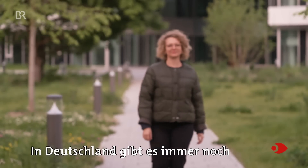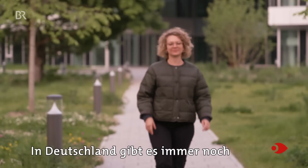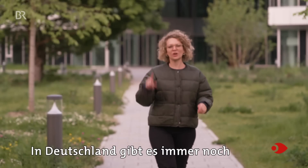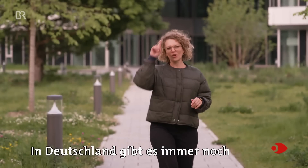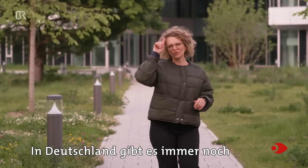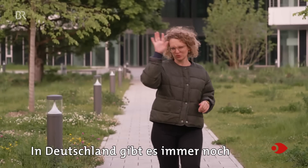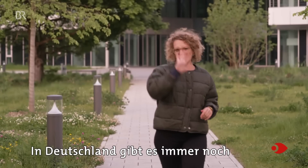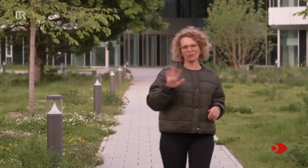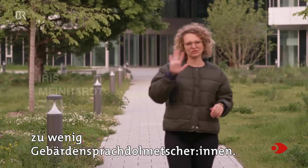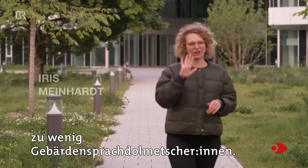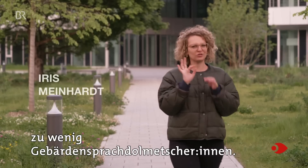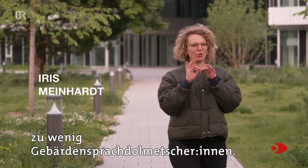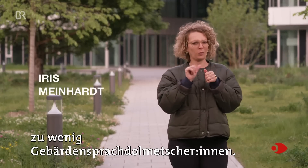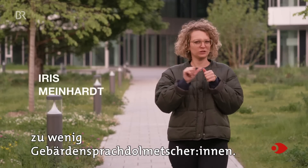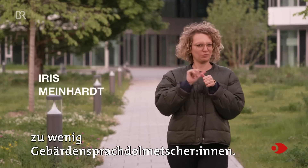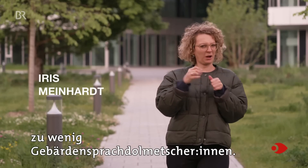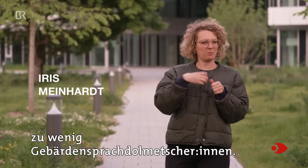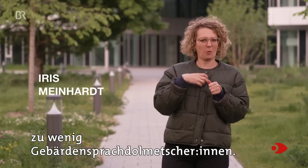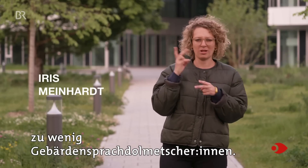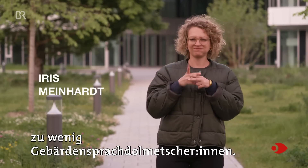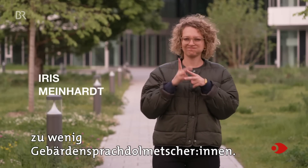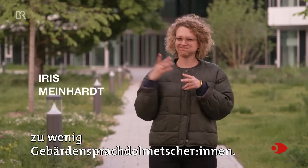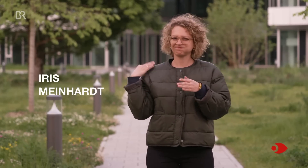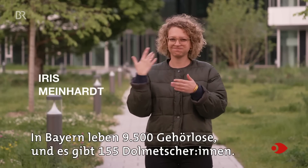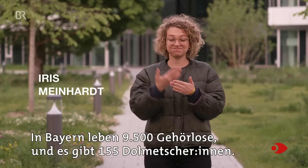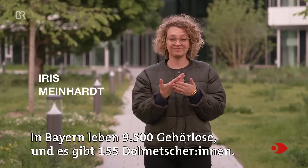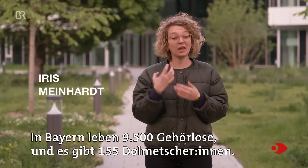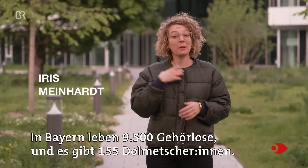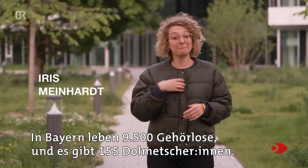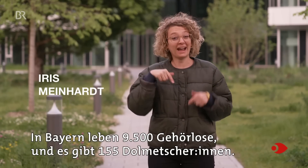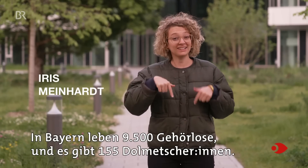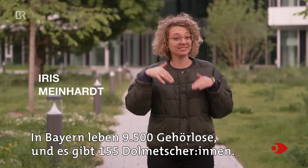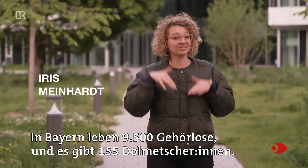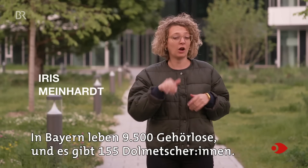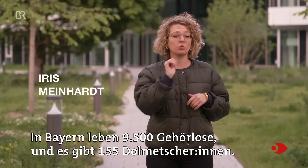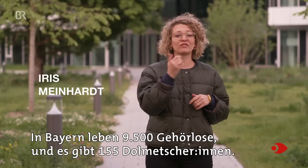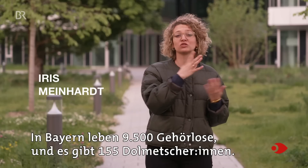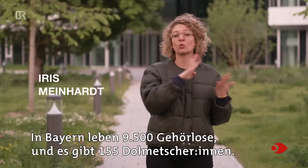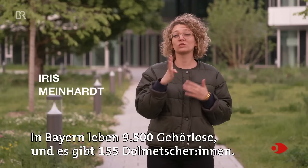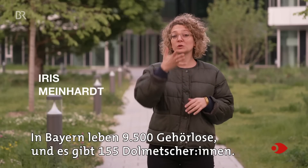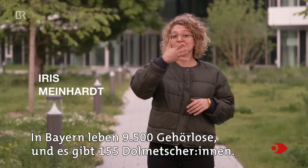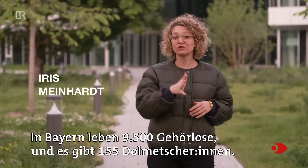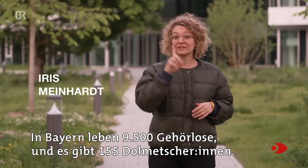In Deutschland gibt es immer noch zu wenig GebärdensprachdolmetscherInnen. In Bayern leben 9500 Gehörlose und es gibt